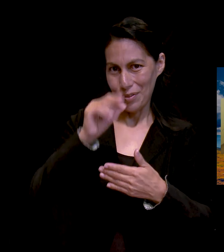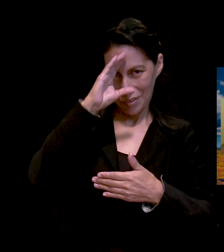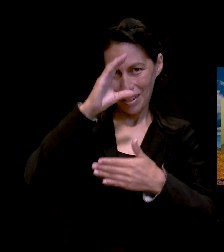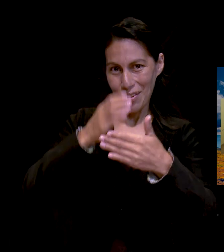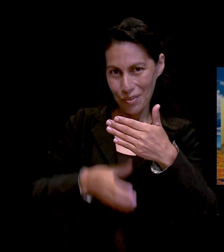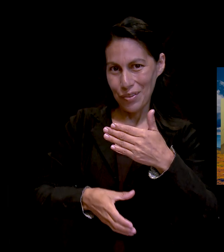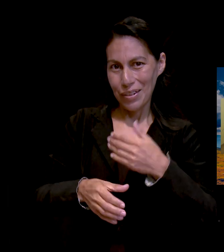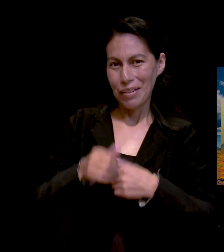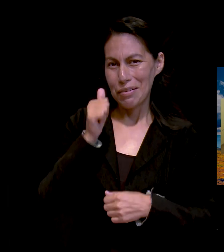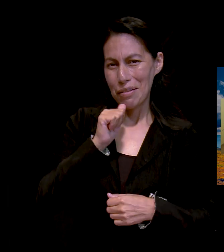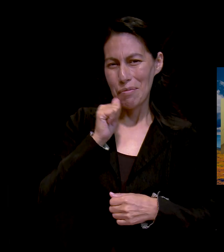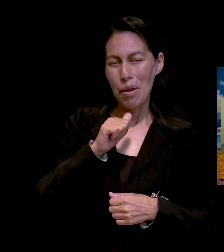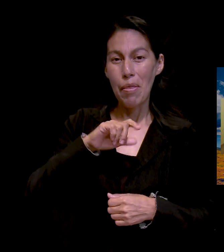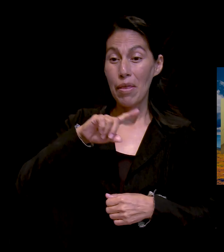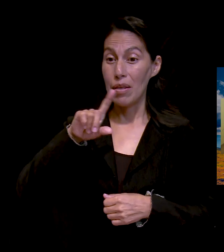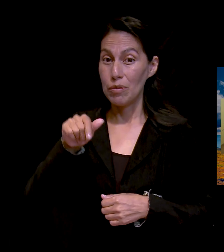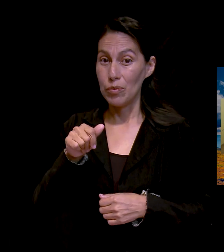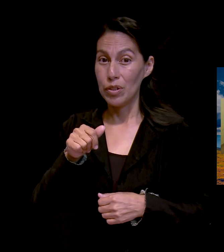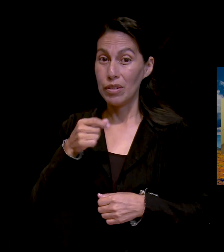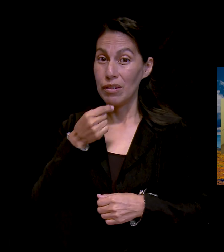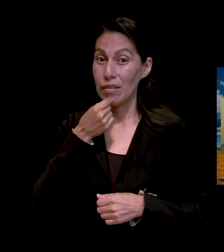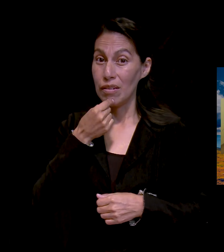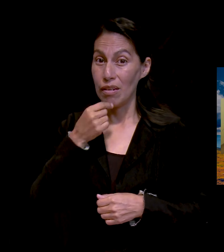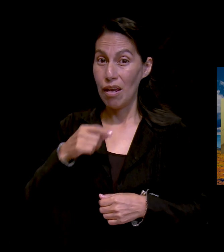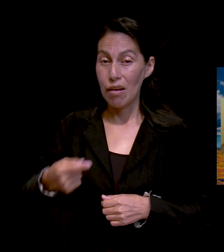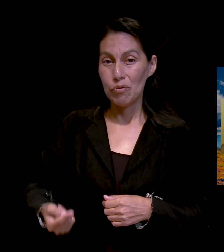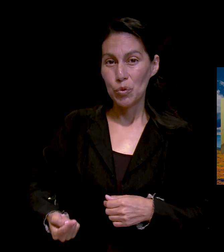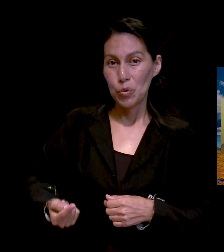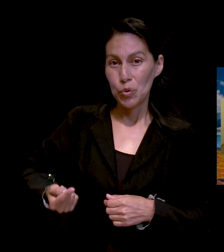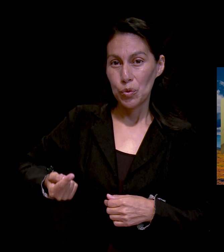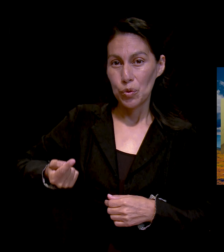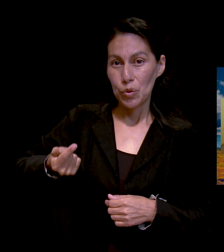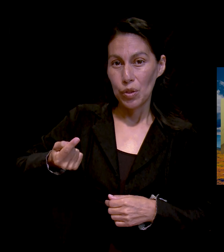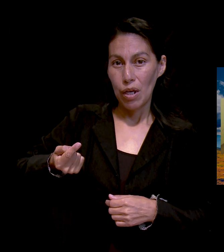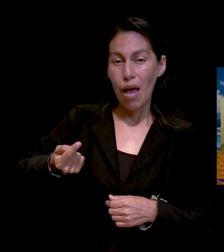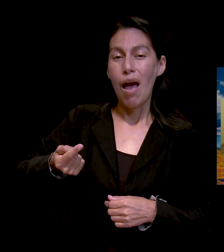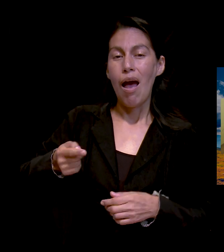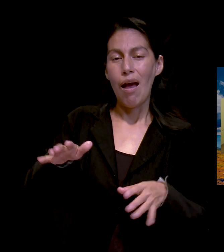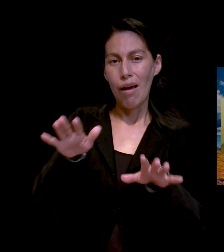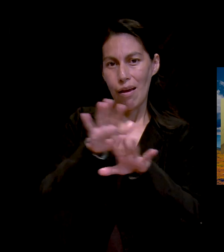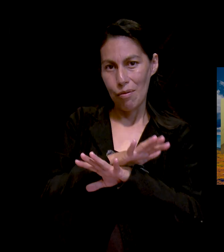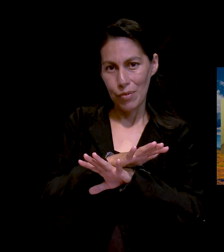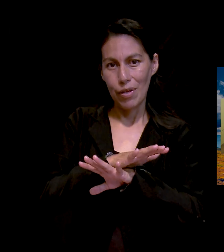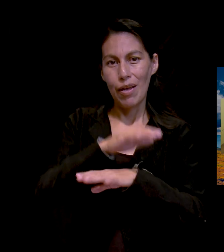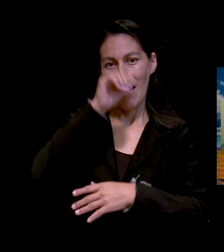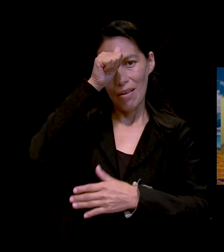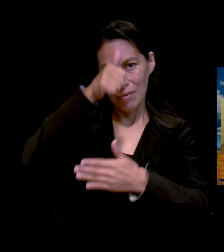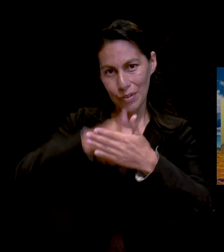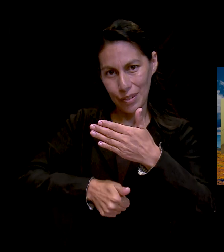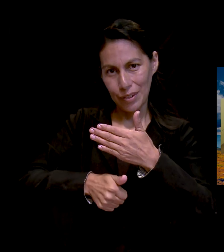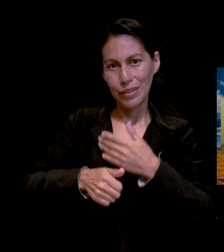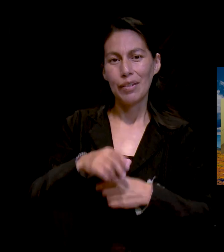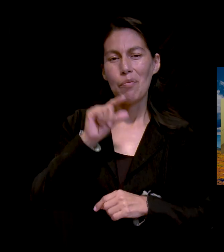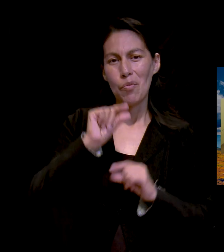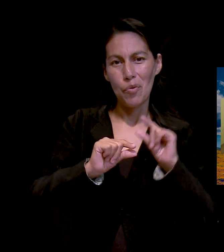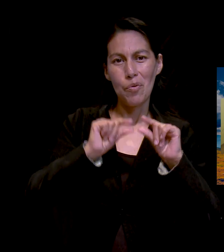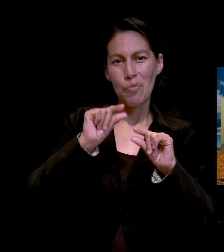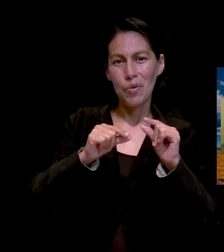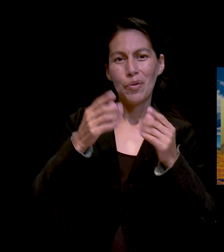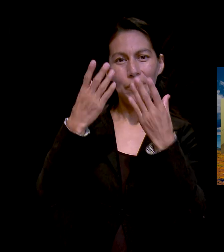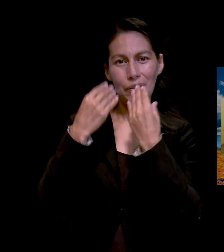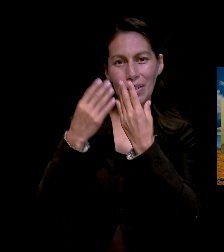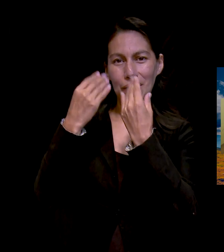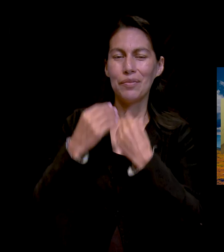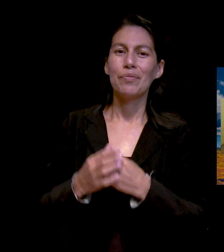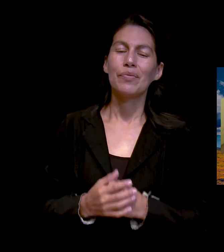dudas, empezó a estudiar. Y pues después nos enseñó, ahora sí, la doctrina adventista. Amén.